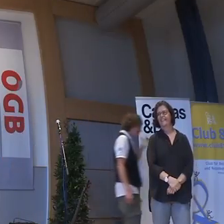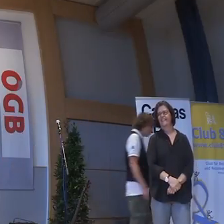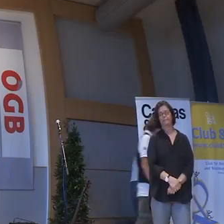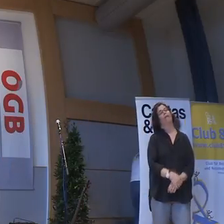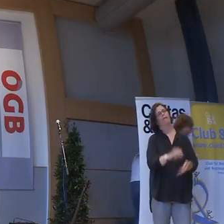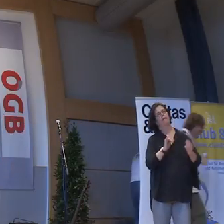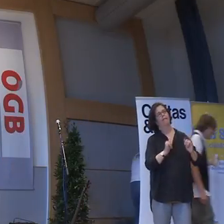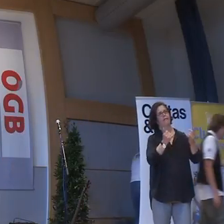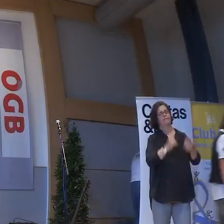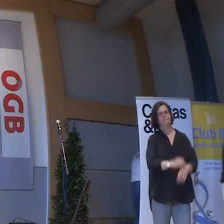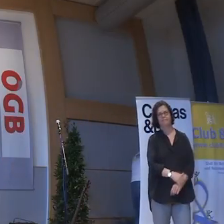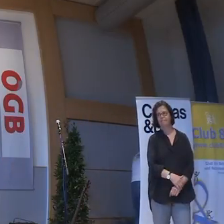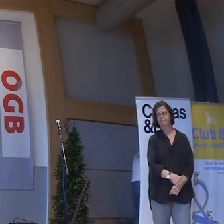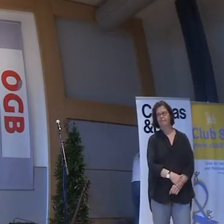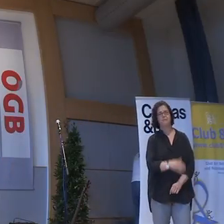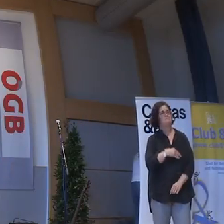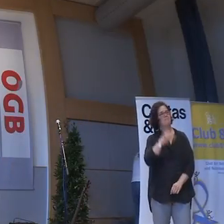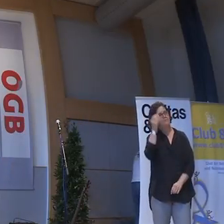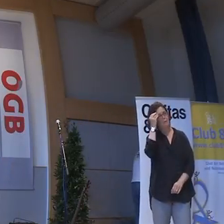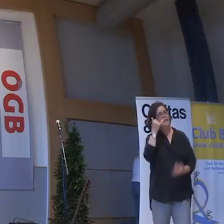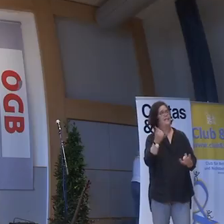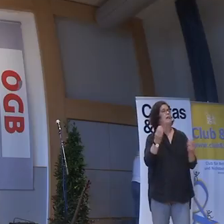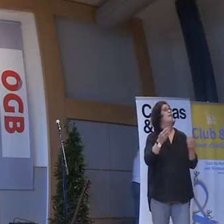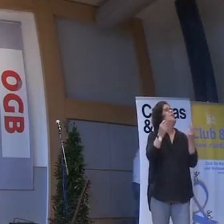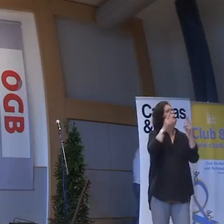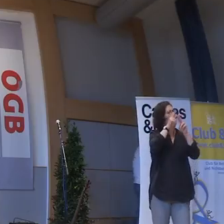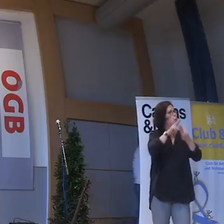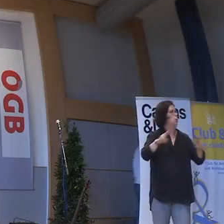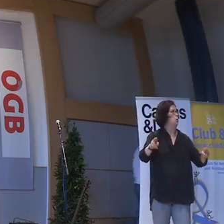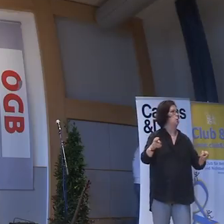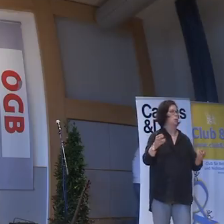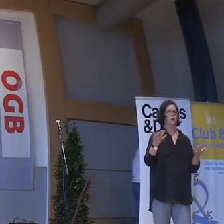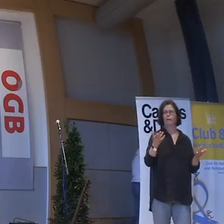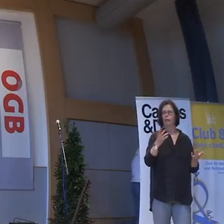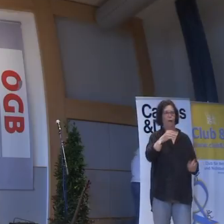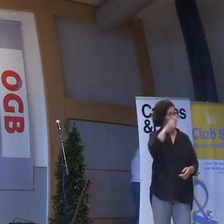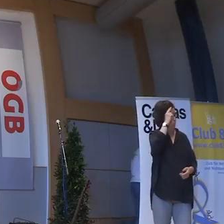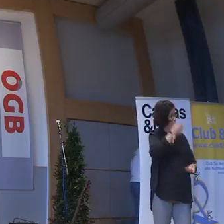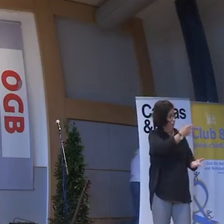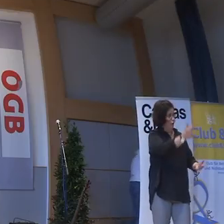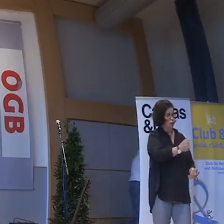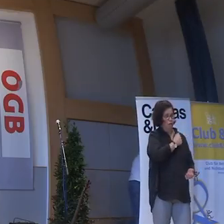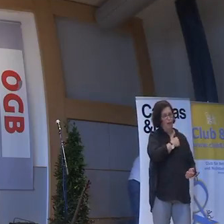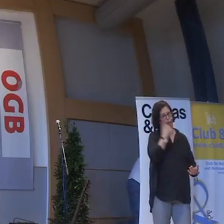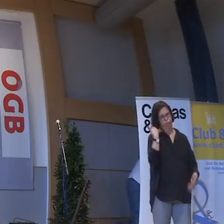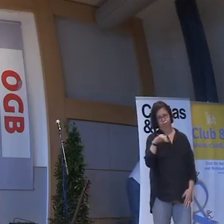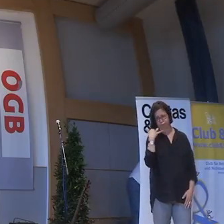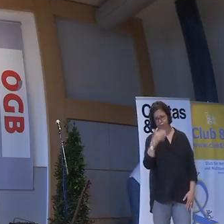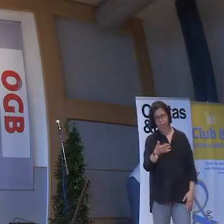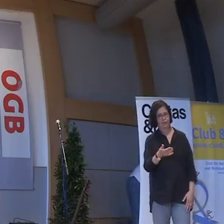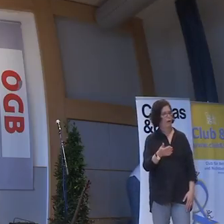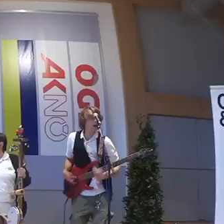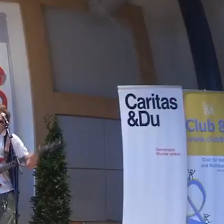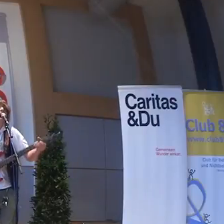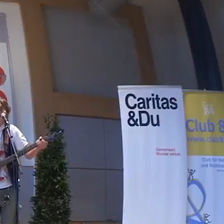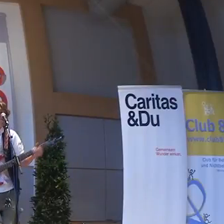Ja, ich habe mir gedacht, ich bringe jetzt ein bisschen Ruhe rein, weil die Buben da von der Steiermacht machen einen gescheiten